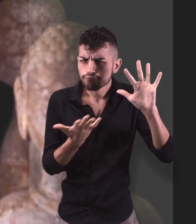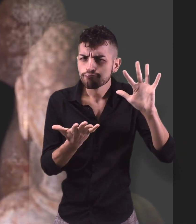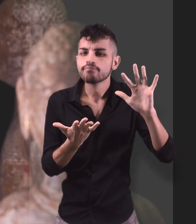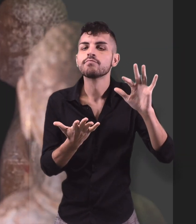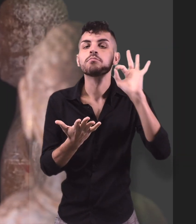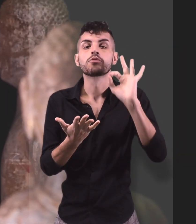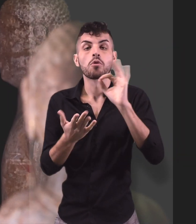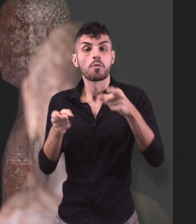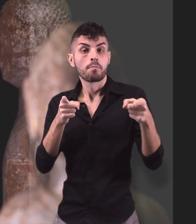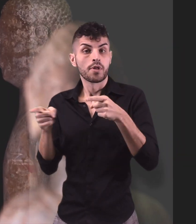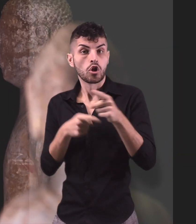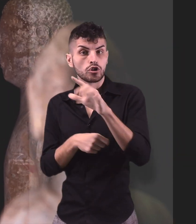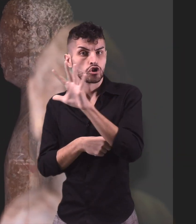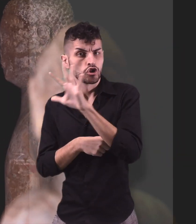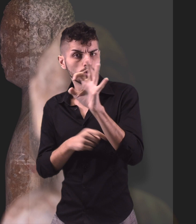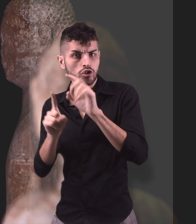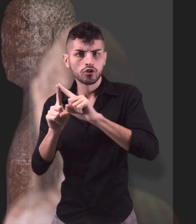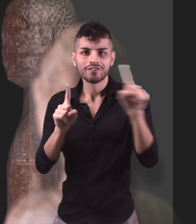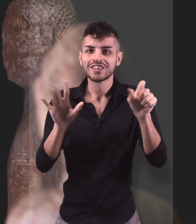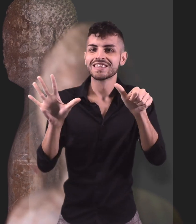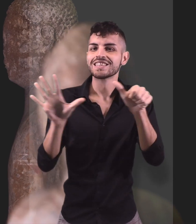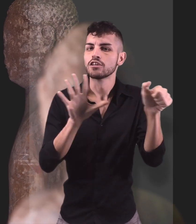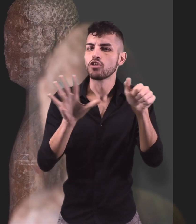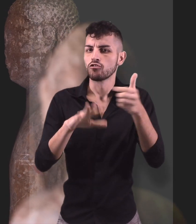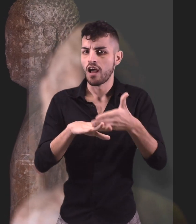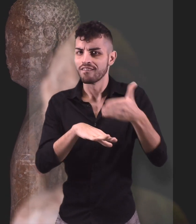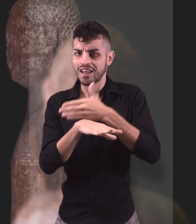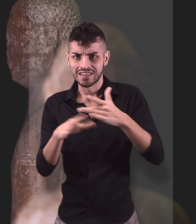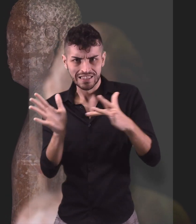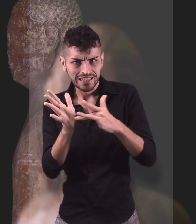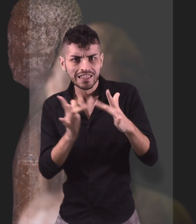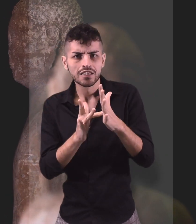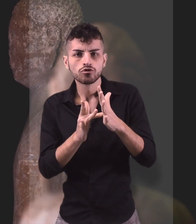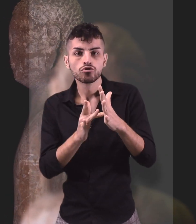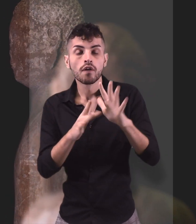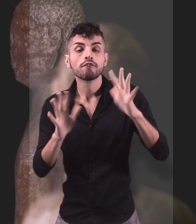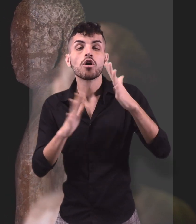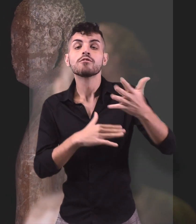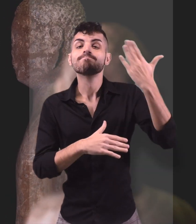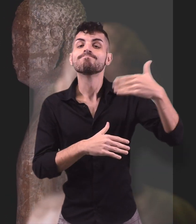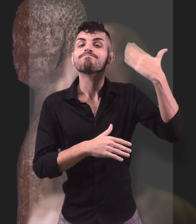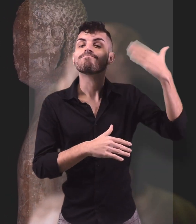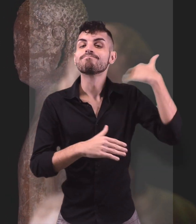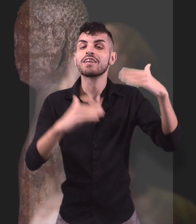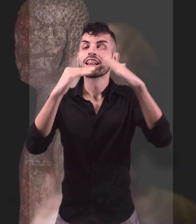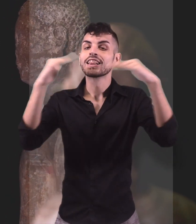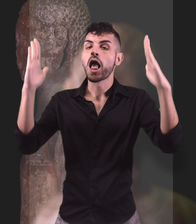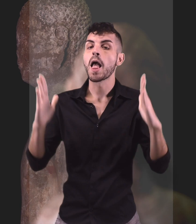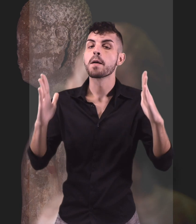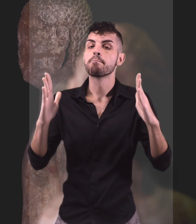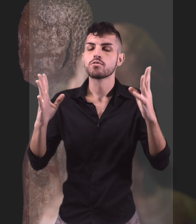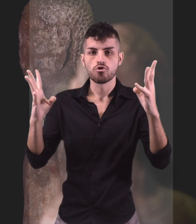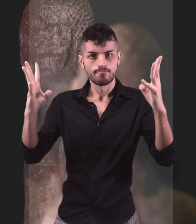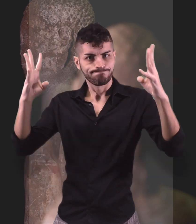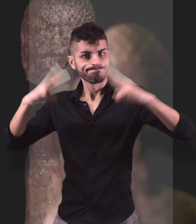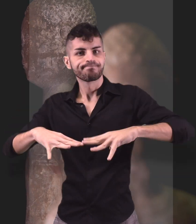probabilmente appartenenti al tempio distrutto di Longjing, suscitò l'interesse del pubblico mondiale, dando spazio ai